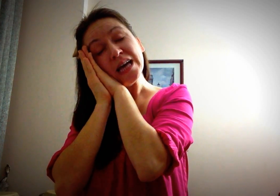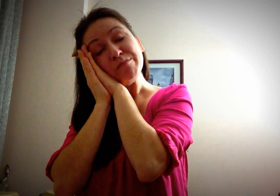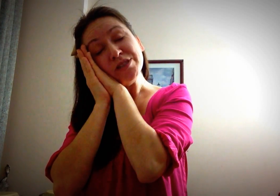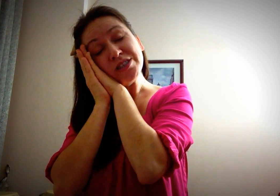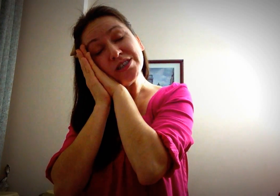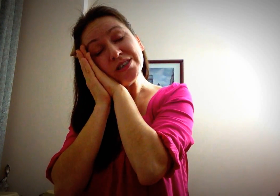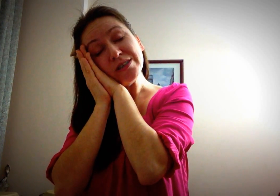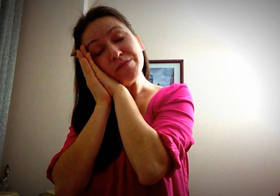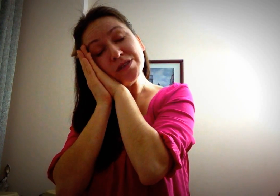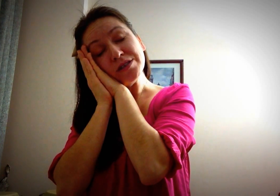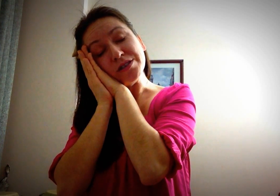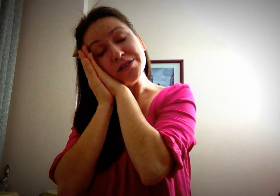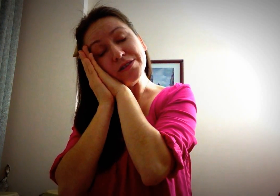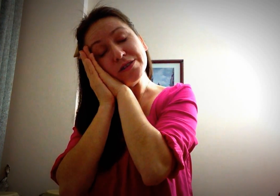mışıl mışıl.